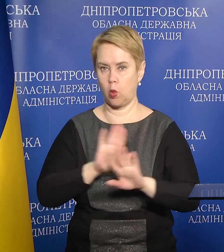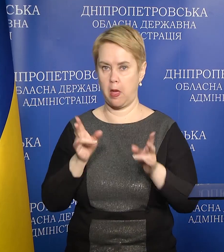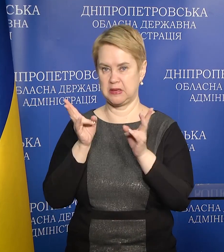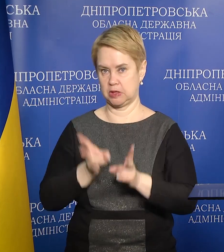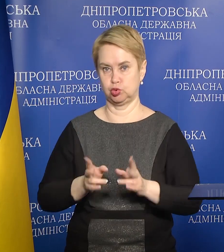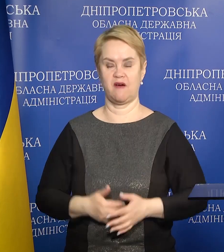постраждав.